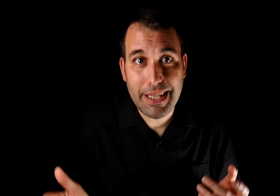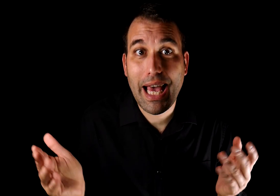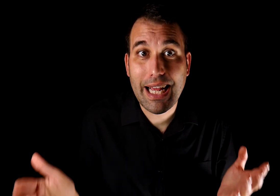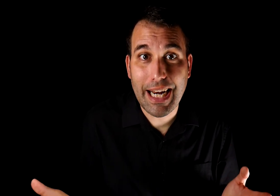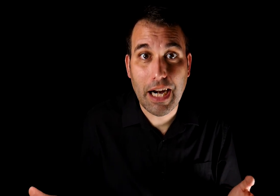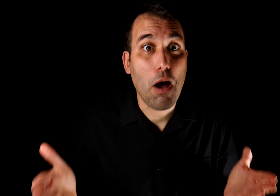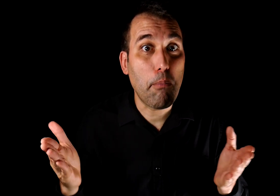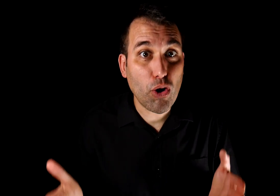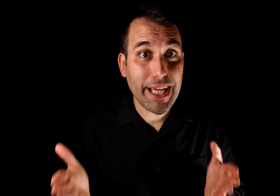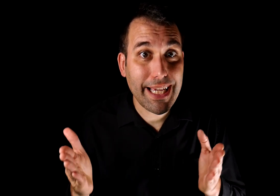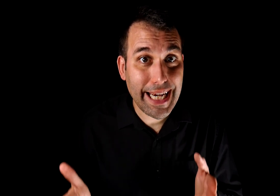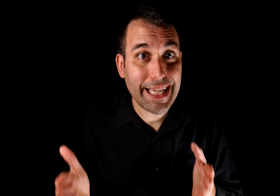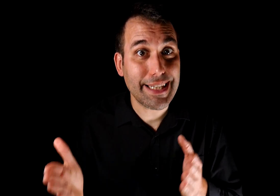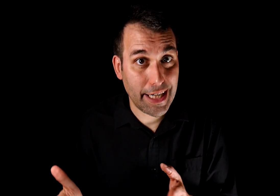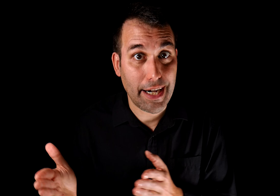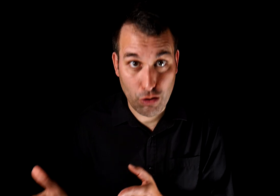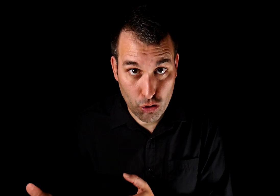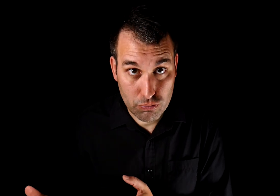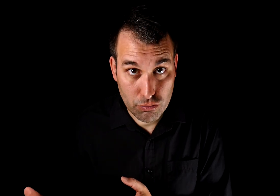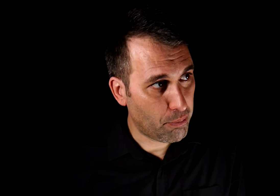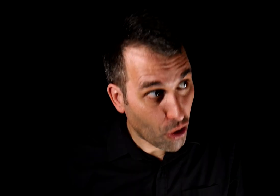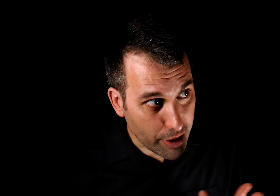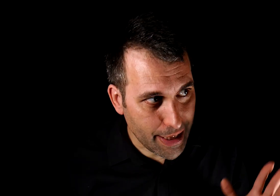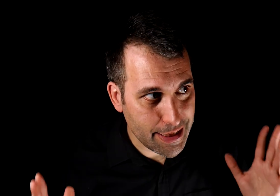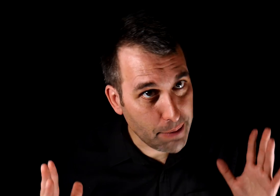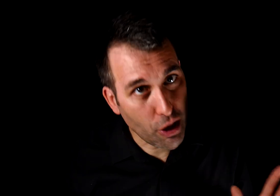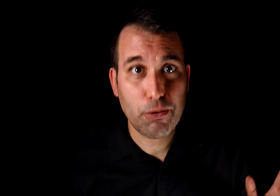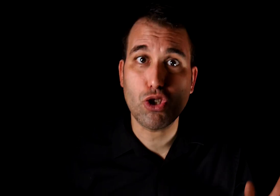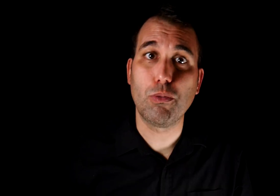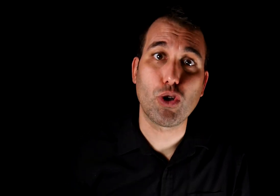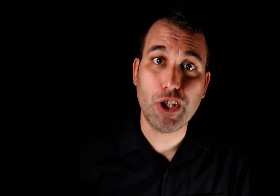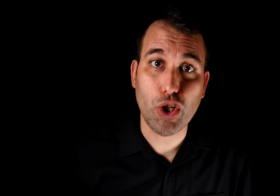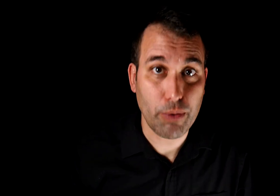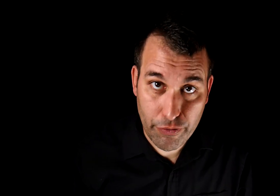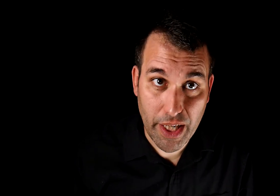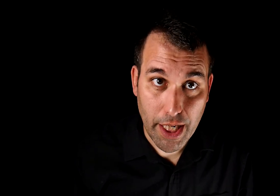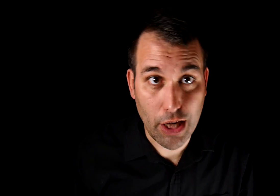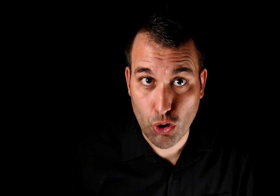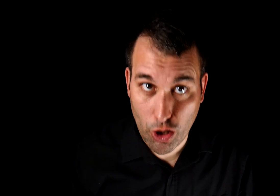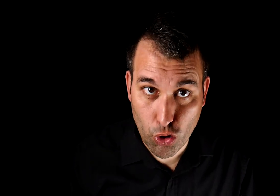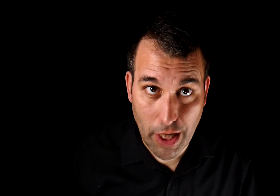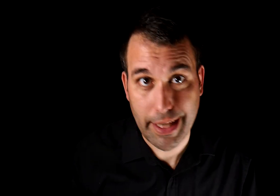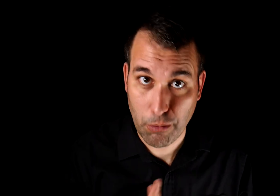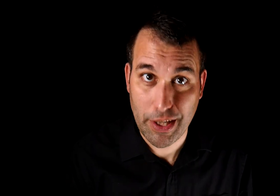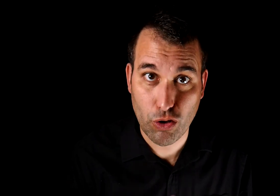aclarar por qué cree que tiene razón. Porque si ponemos como condición de buena fe que el otro reconozca que tenemos razón,